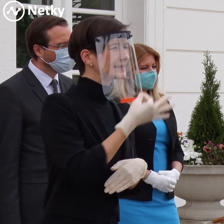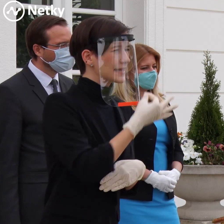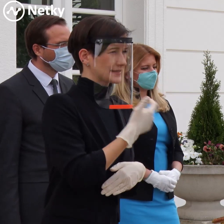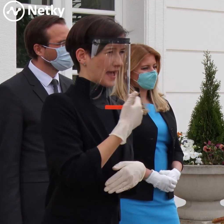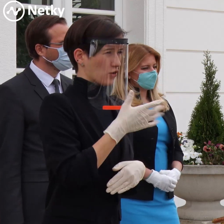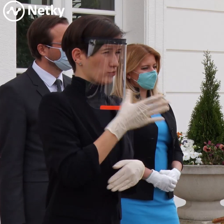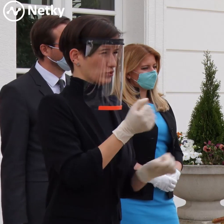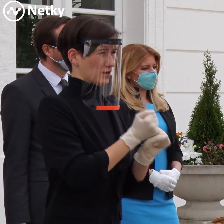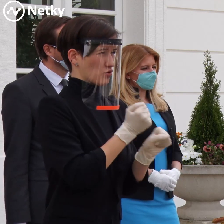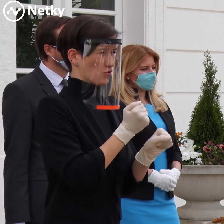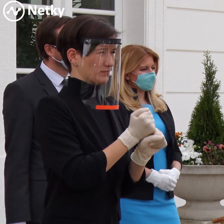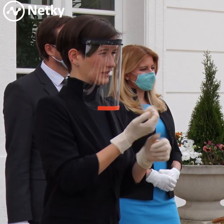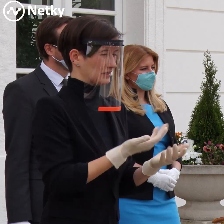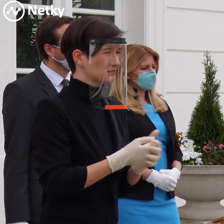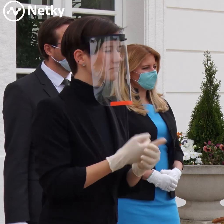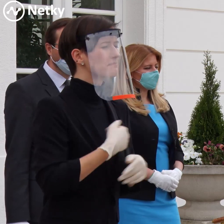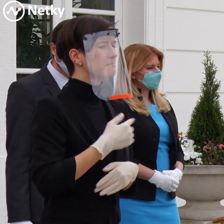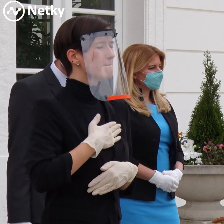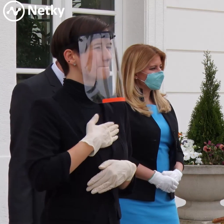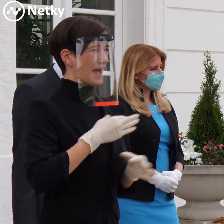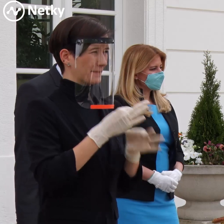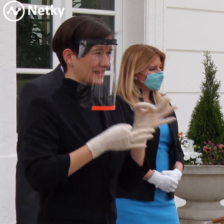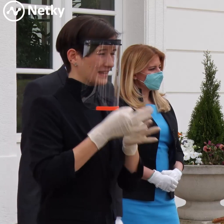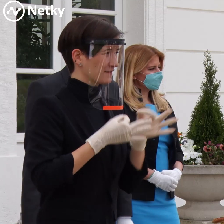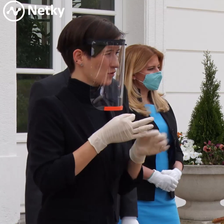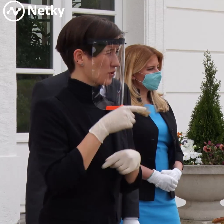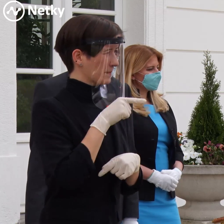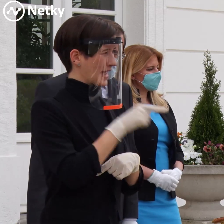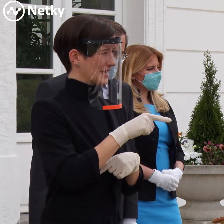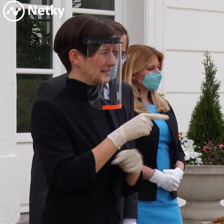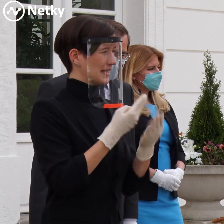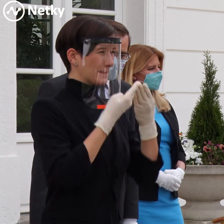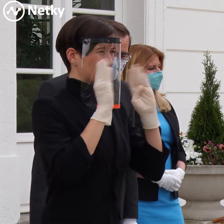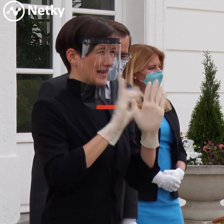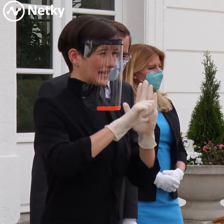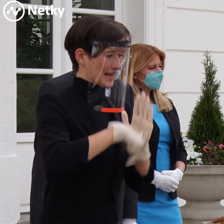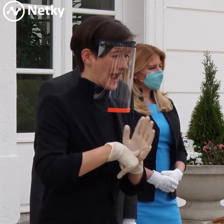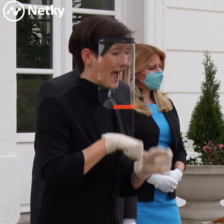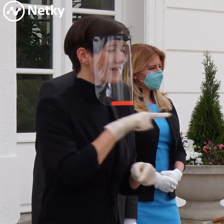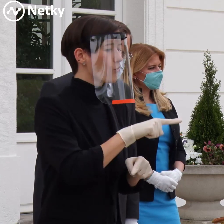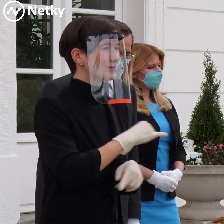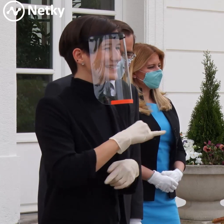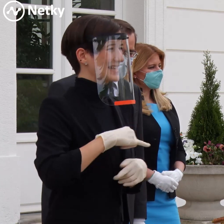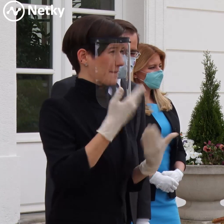Ďakujem za pozornosť.